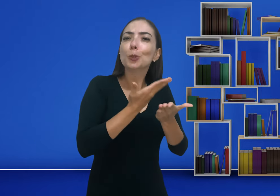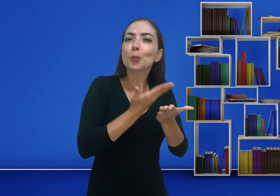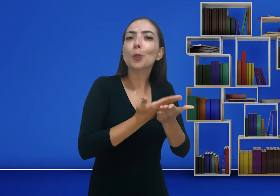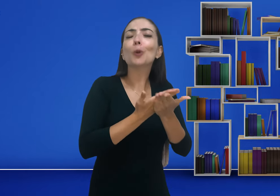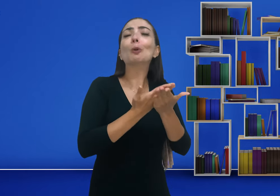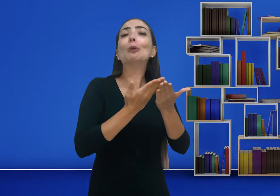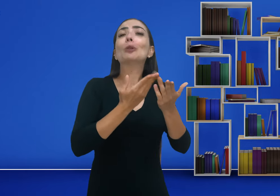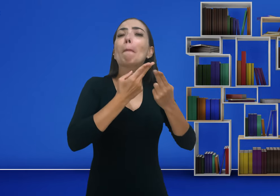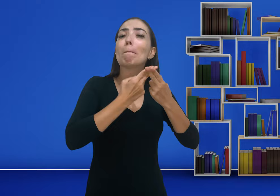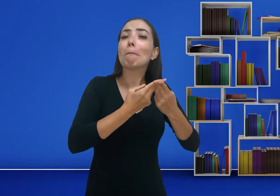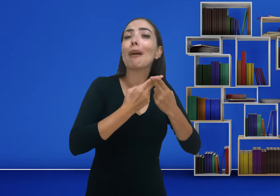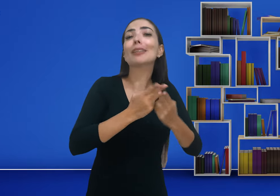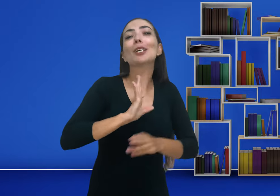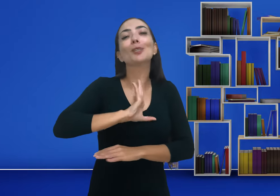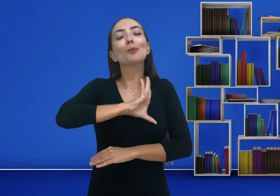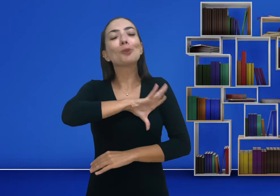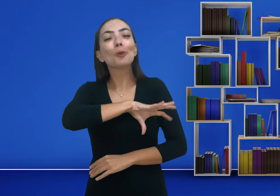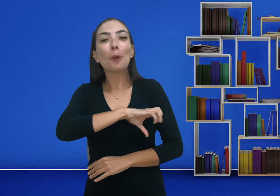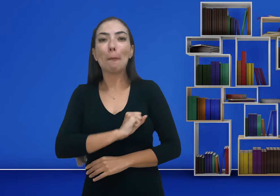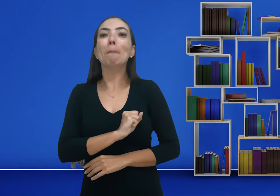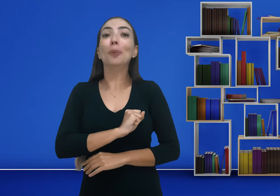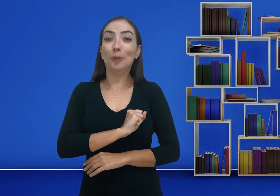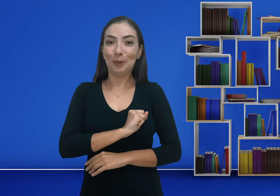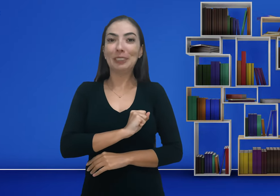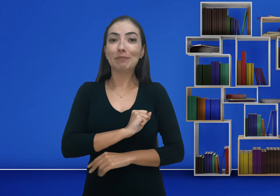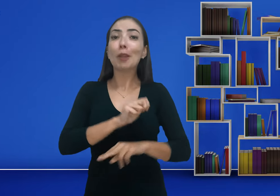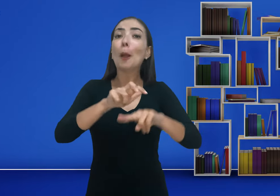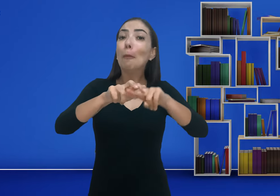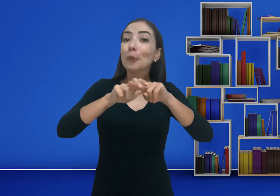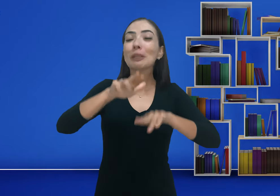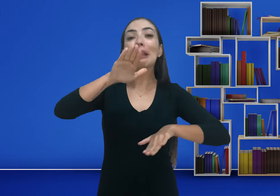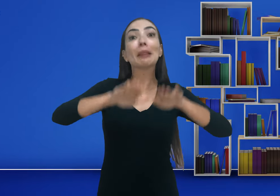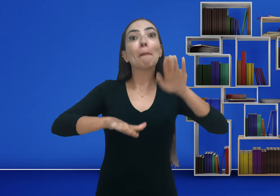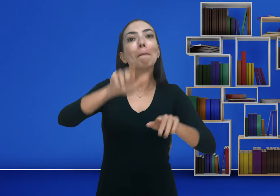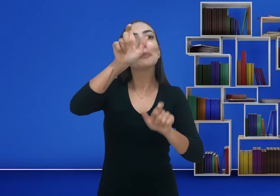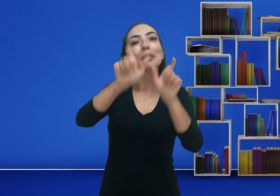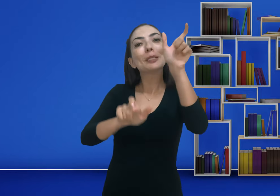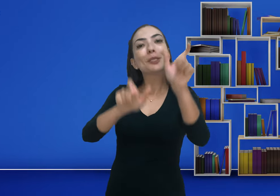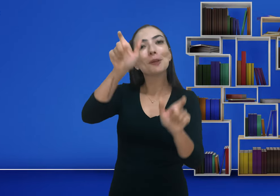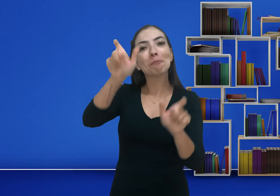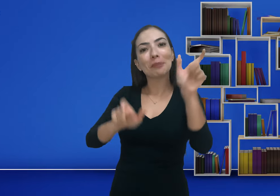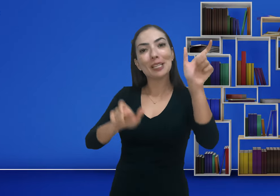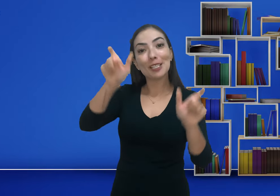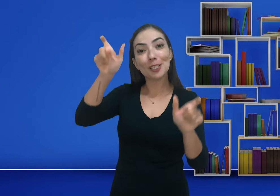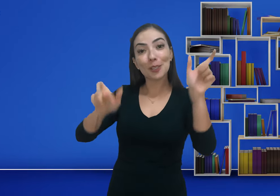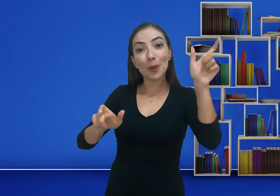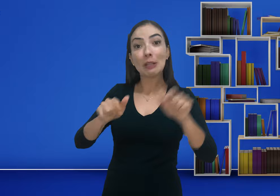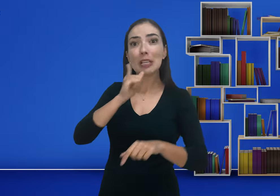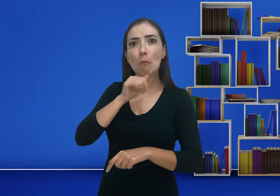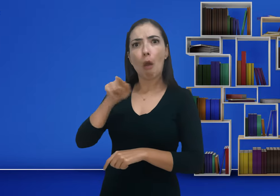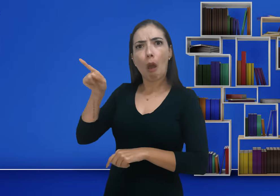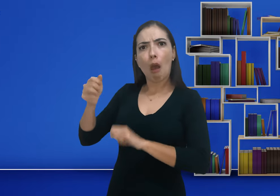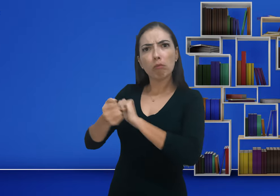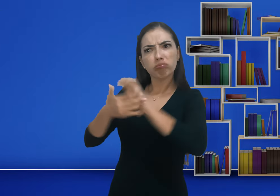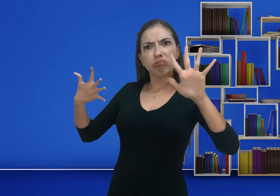também o seu amor pelo estudo. Por isso que vai depender de pessoa para pessoa. Não compare.